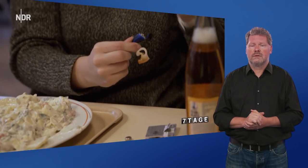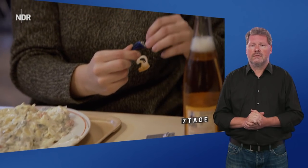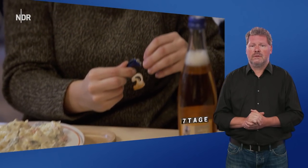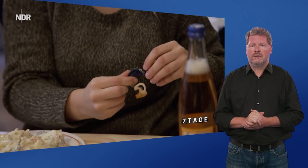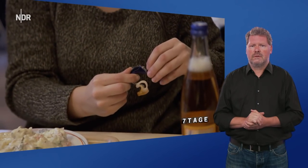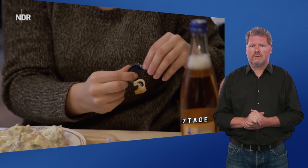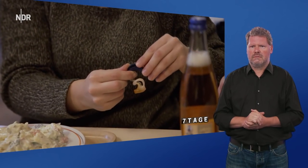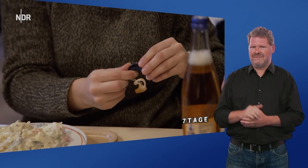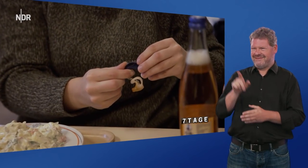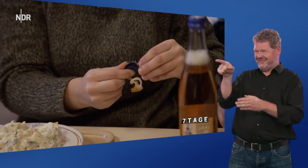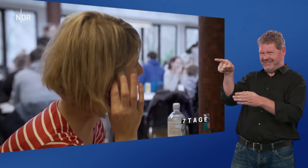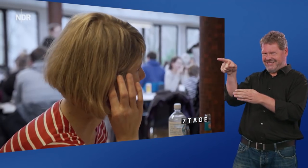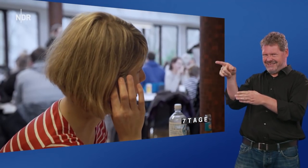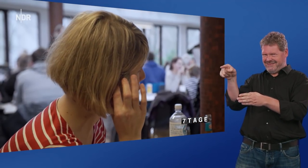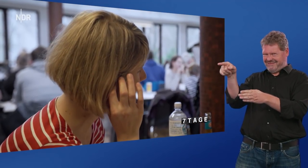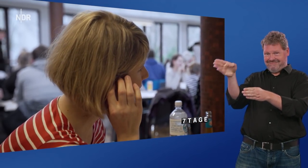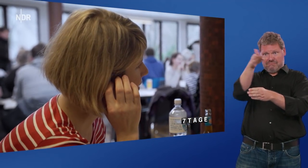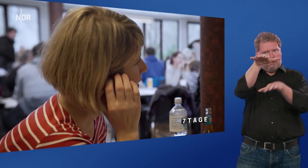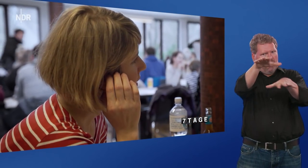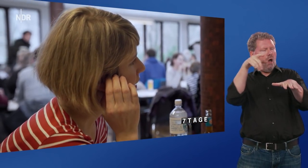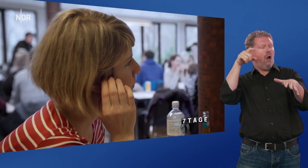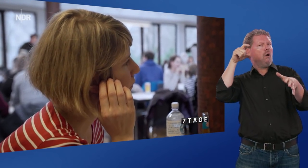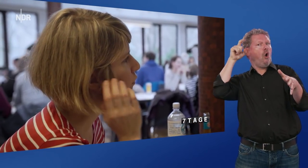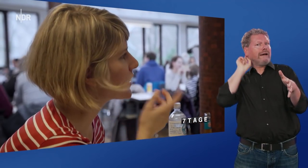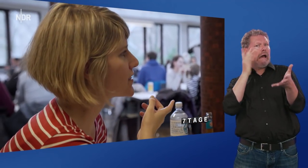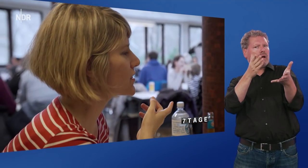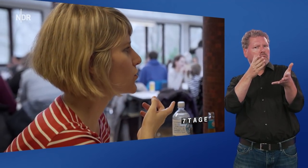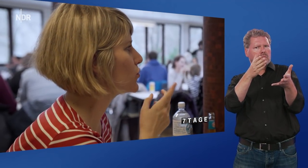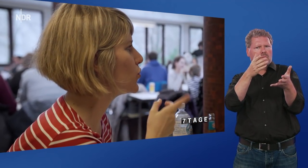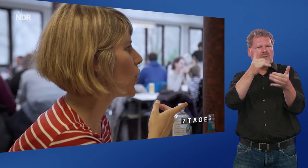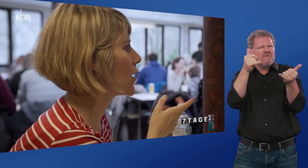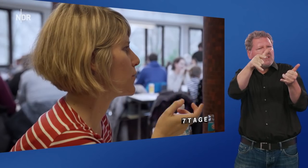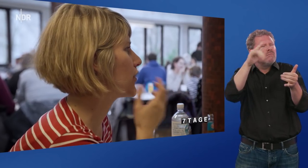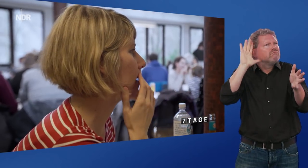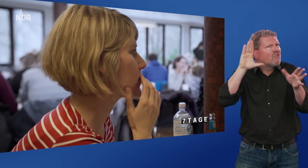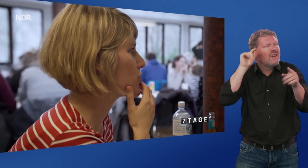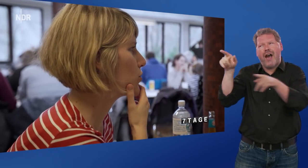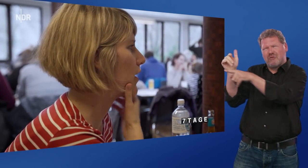Im Gegensatz zu dir hast du ja ein Hörgerät. Wie viel kannst du hören im Vergleich zu Antonia?